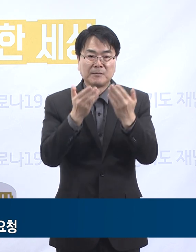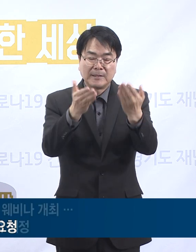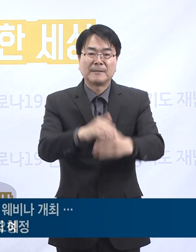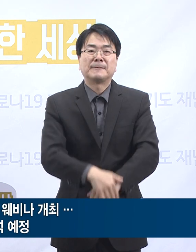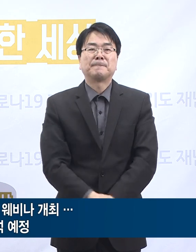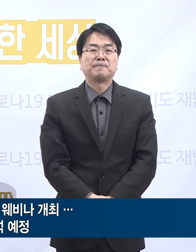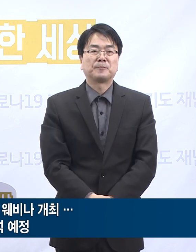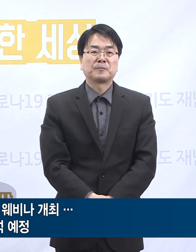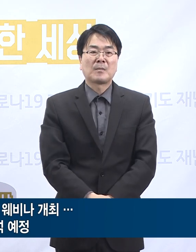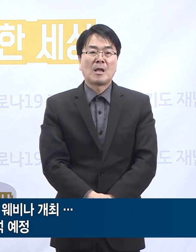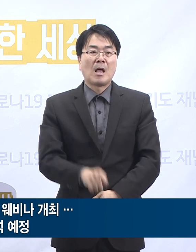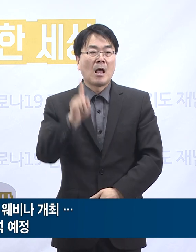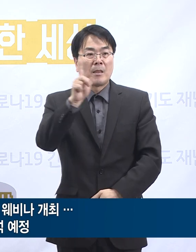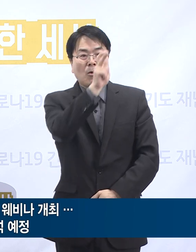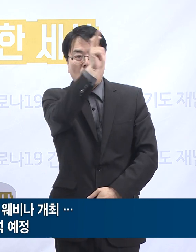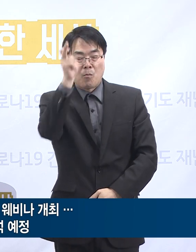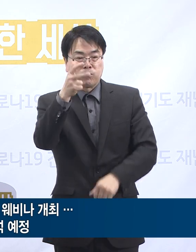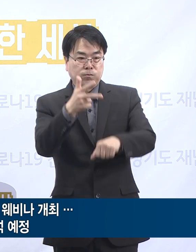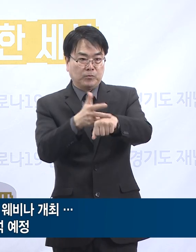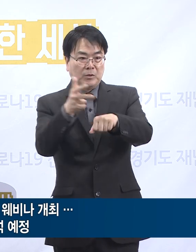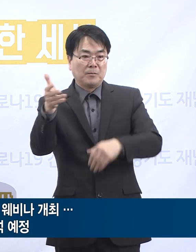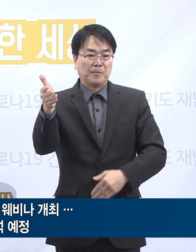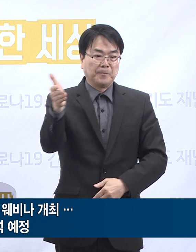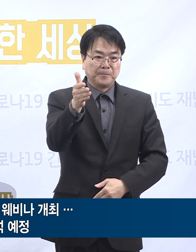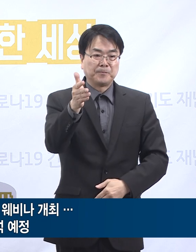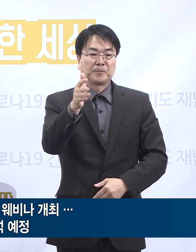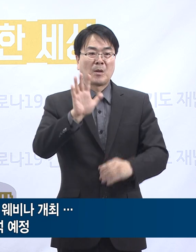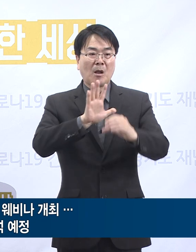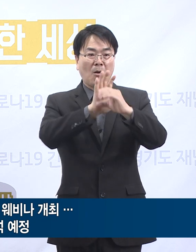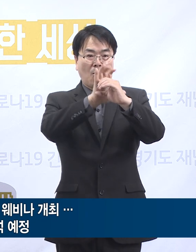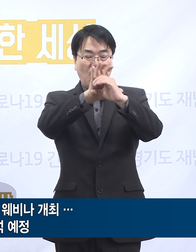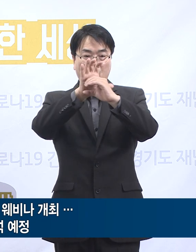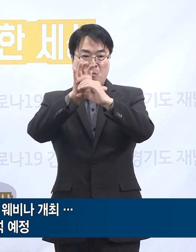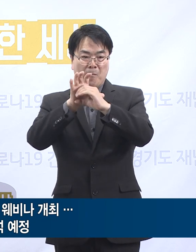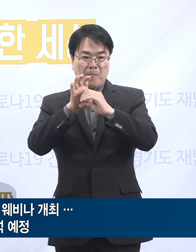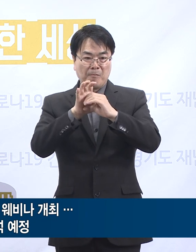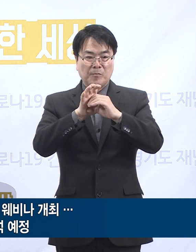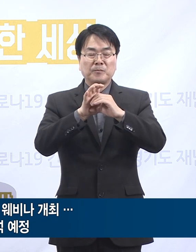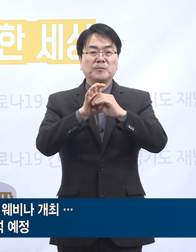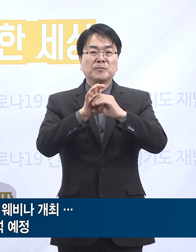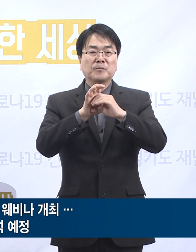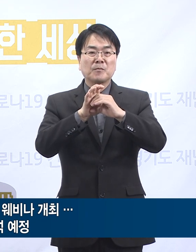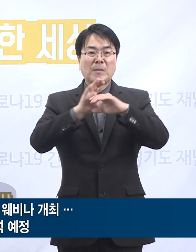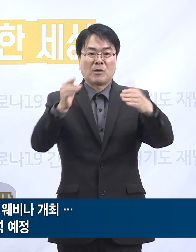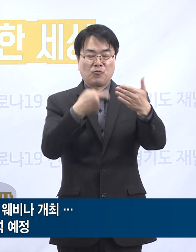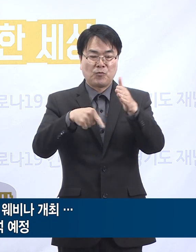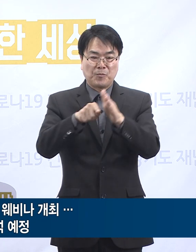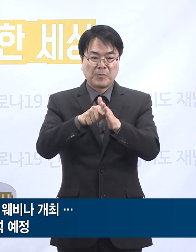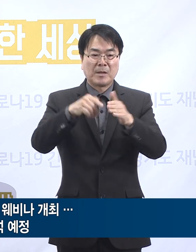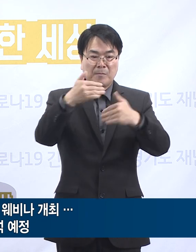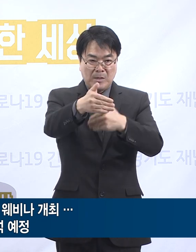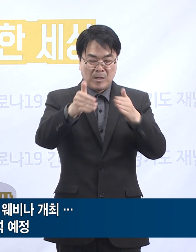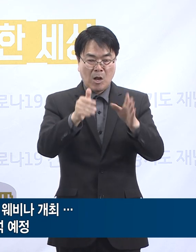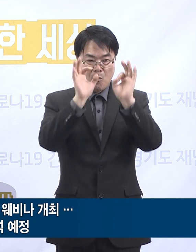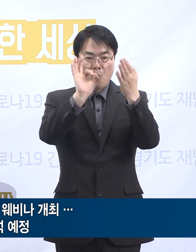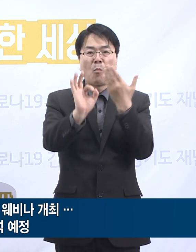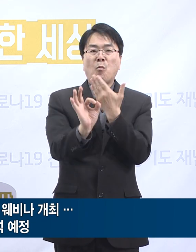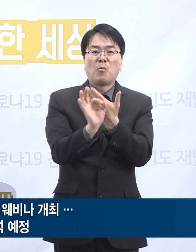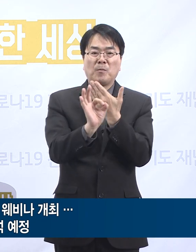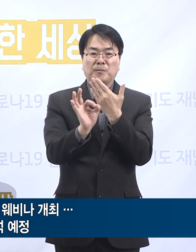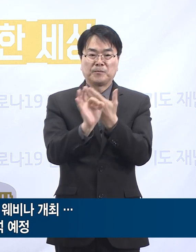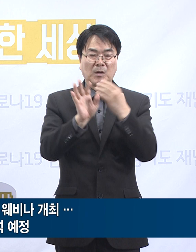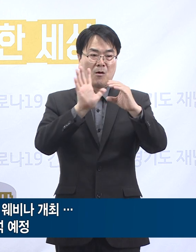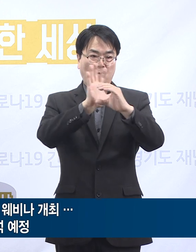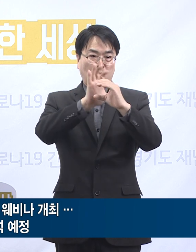내일 오후 7시에는 제2회 코로나19 경기 웨비나가 개최됩니다. 이번 웨비나에서는 코로나19